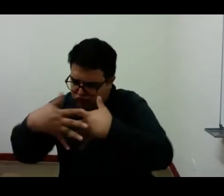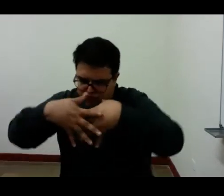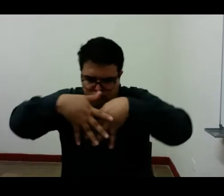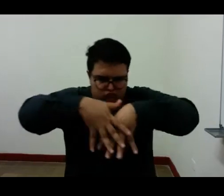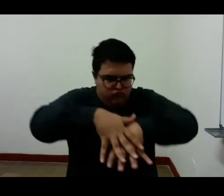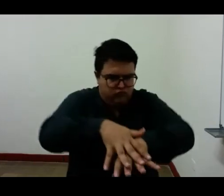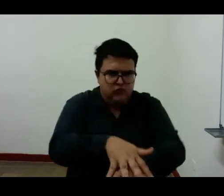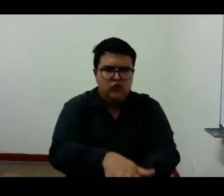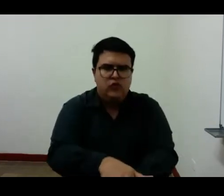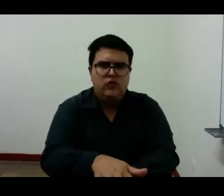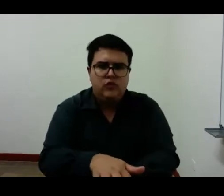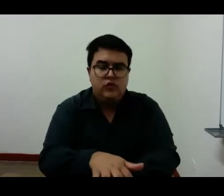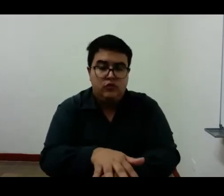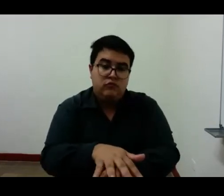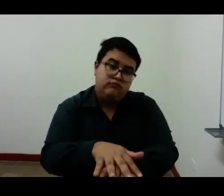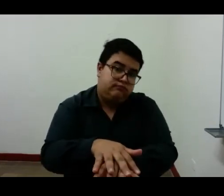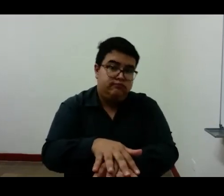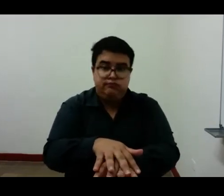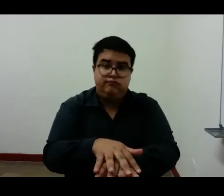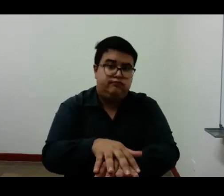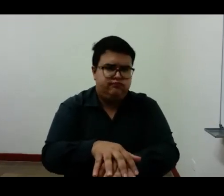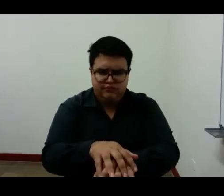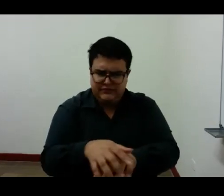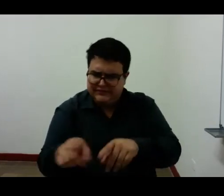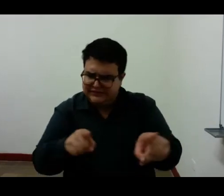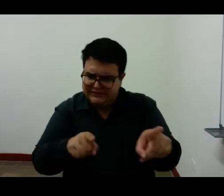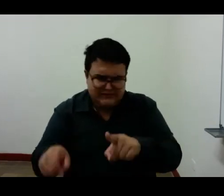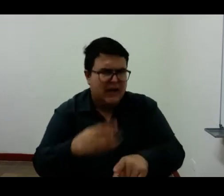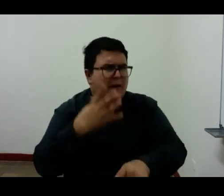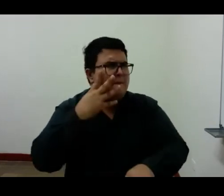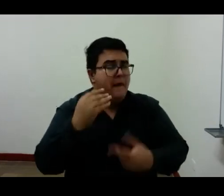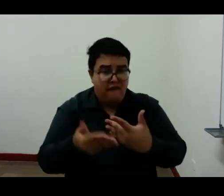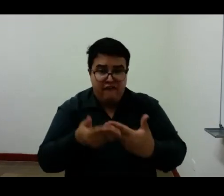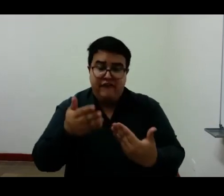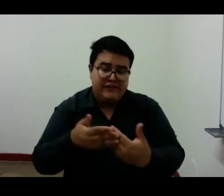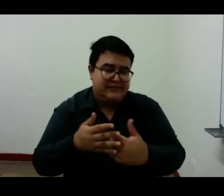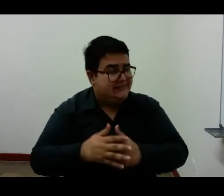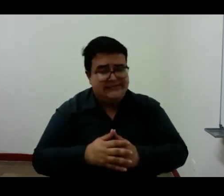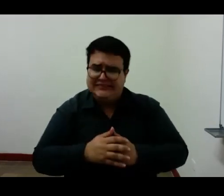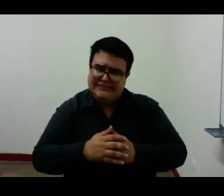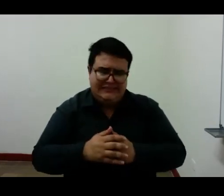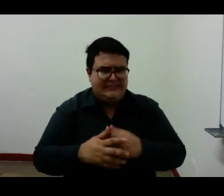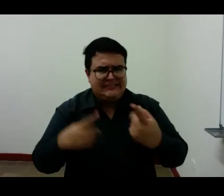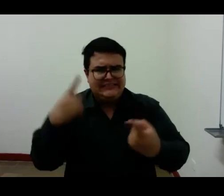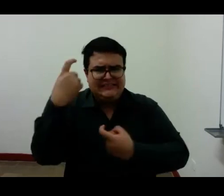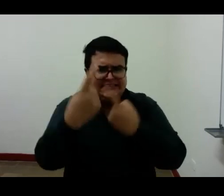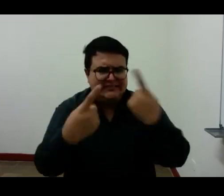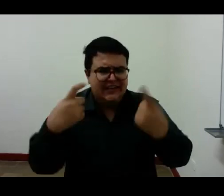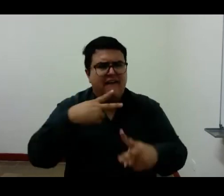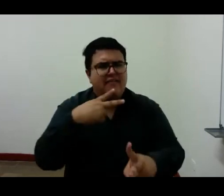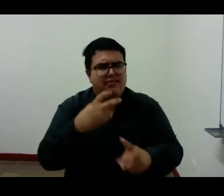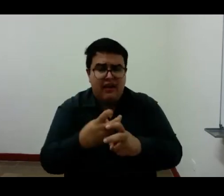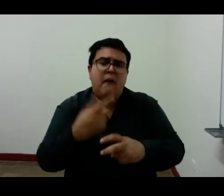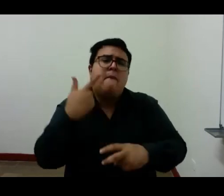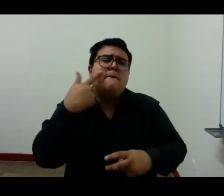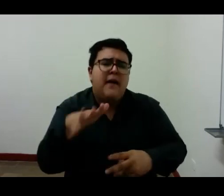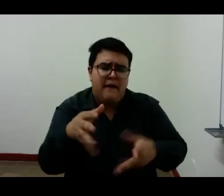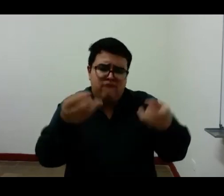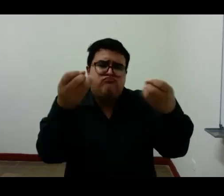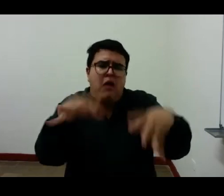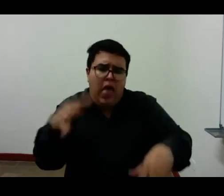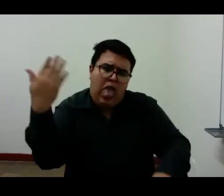no es nada fácil esta extraña experiencia del lenguaje está más próxima al fracaso